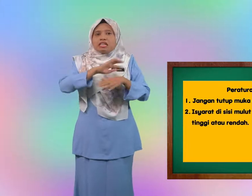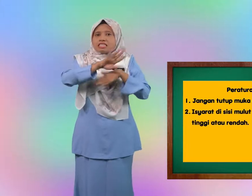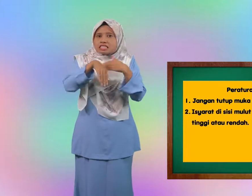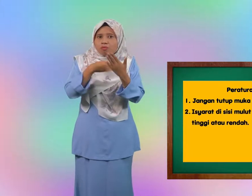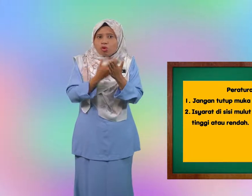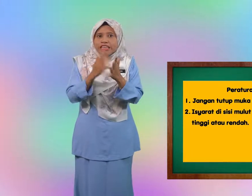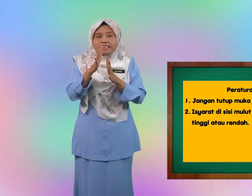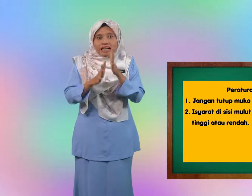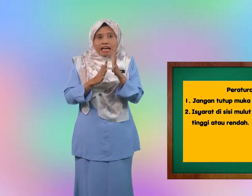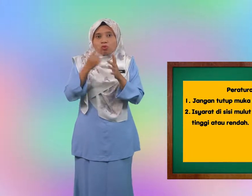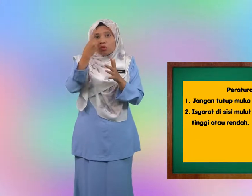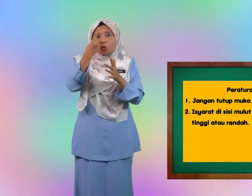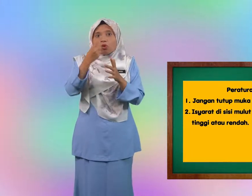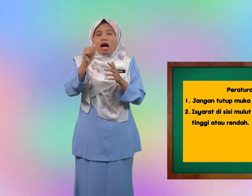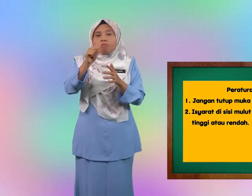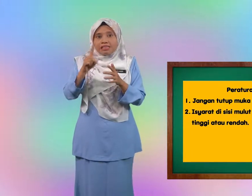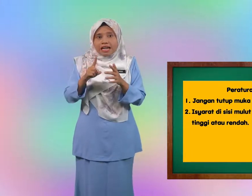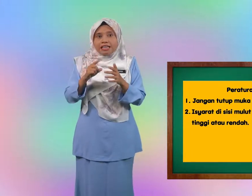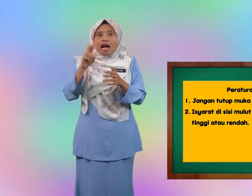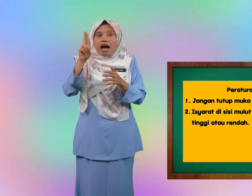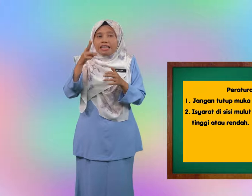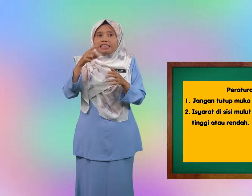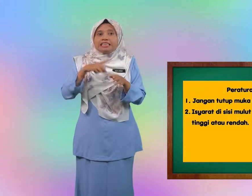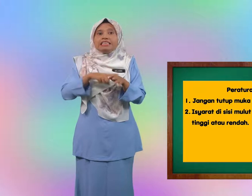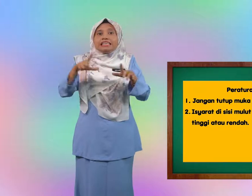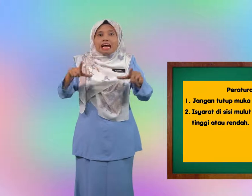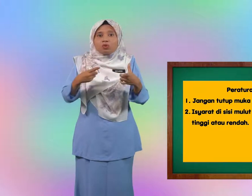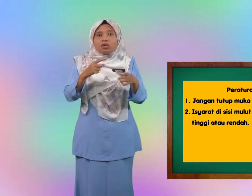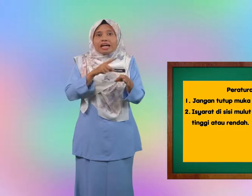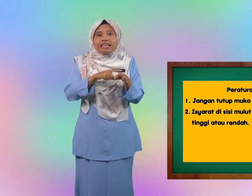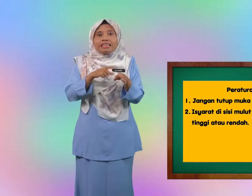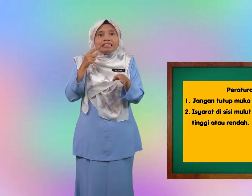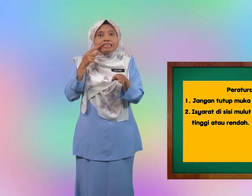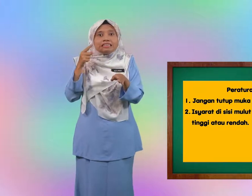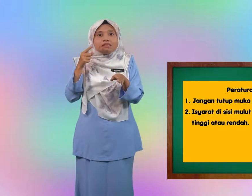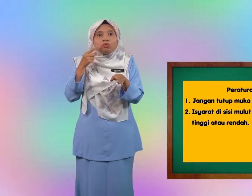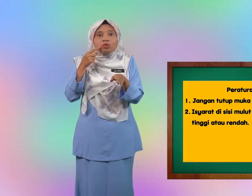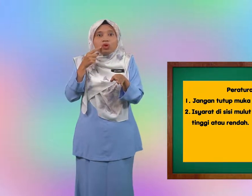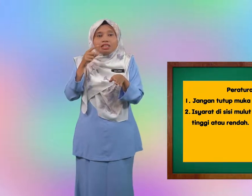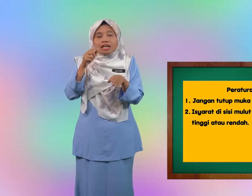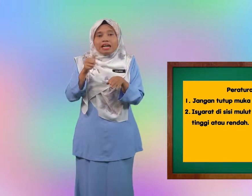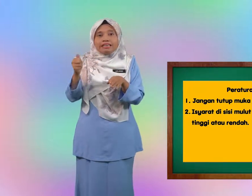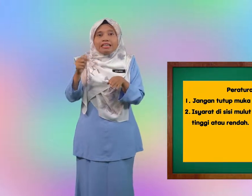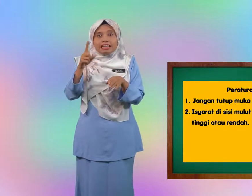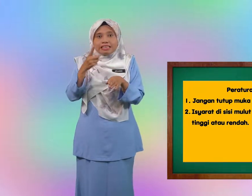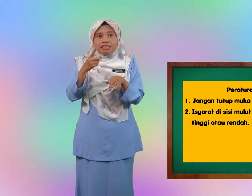semua isyarat untuk abjad hanya dilakukan di sisi mulut anda sahaja.